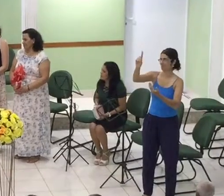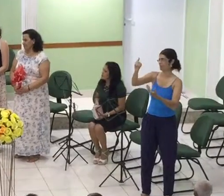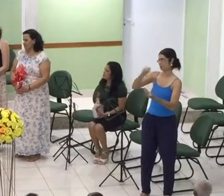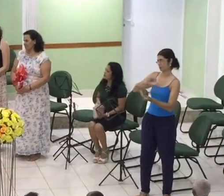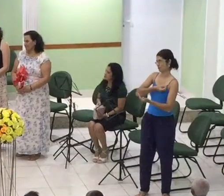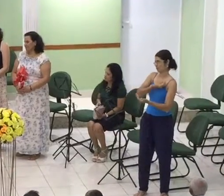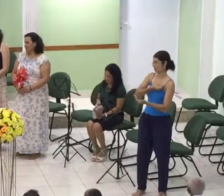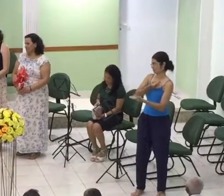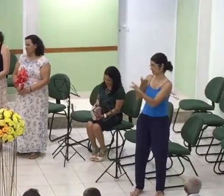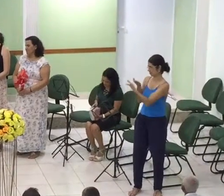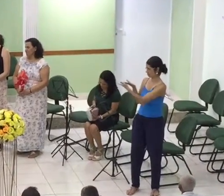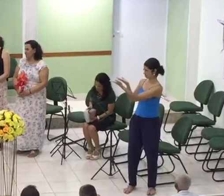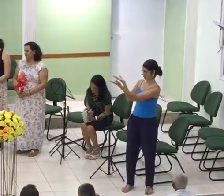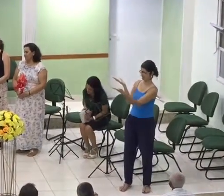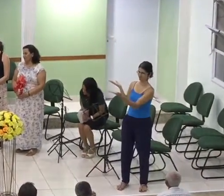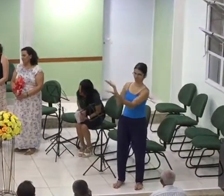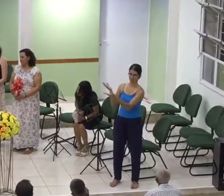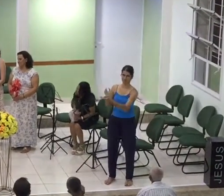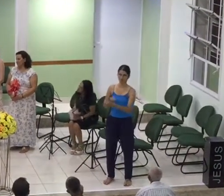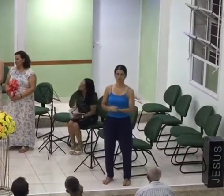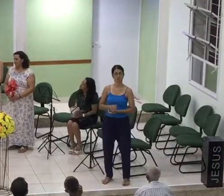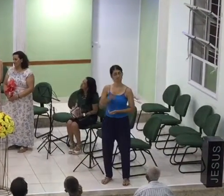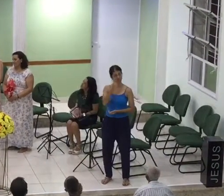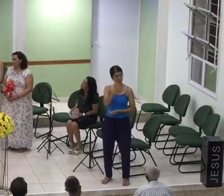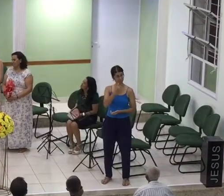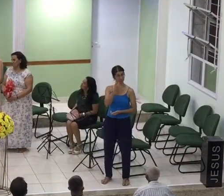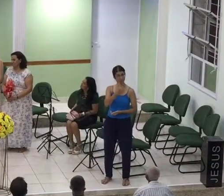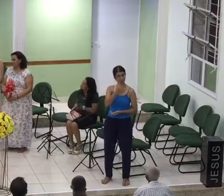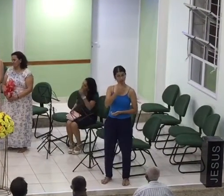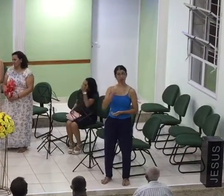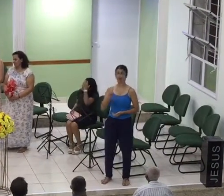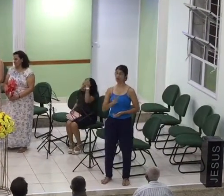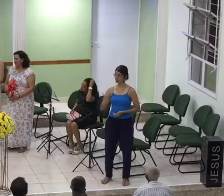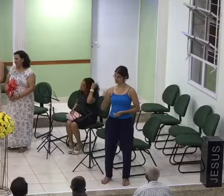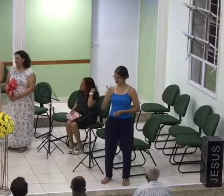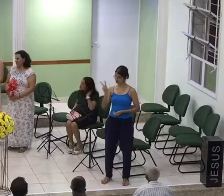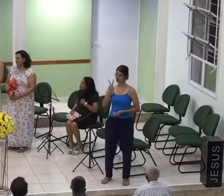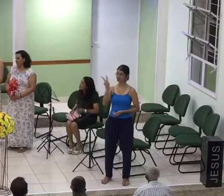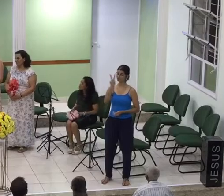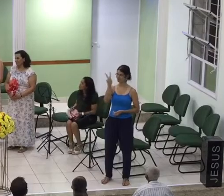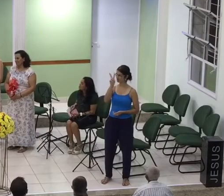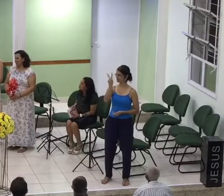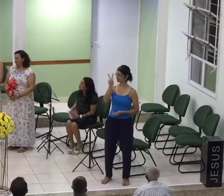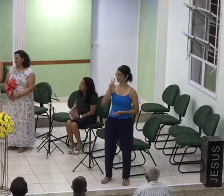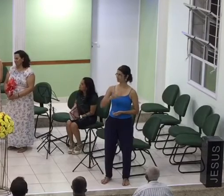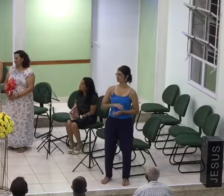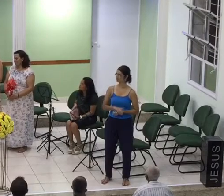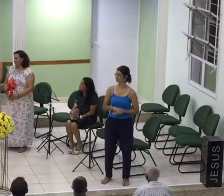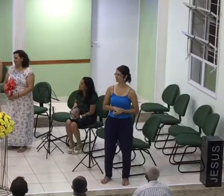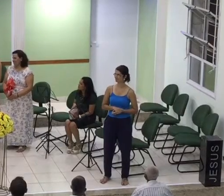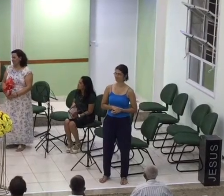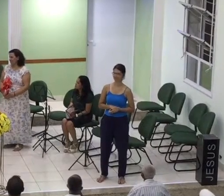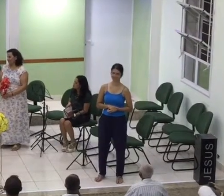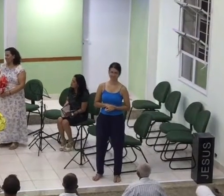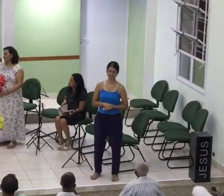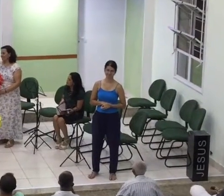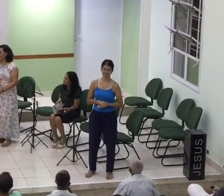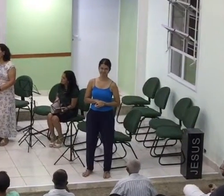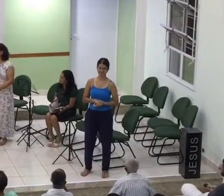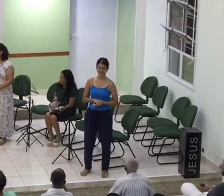Essas mulheres Valorosas Eu sei que estão Entre todas as Faixas etárias Da